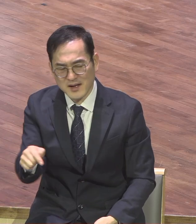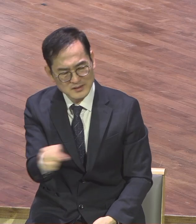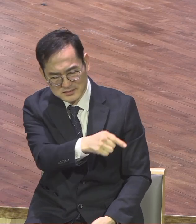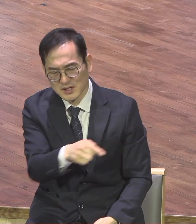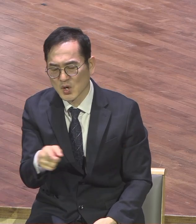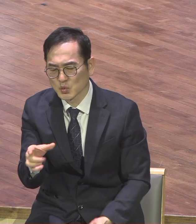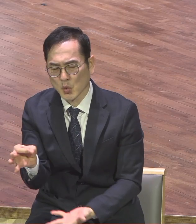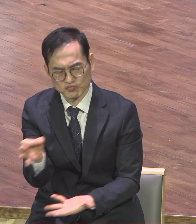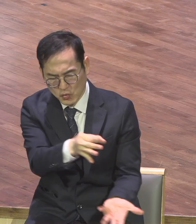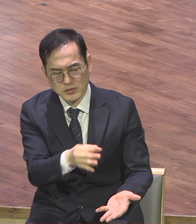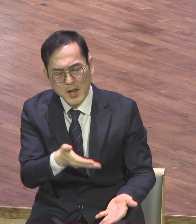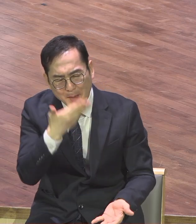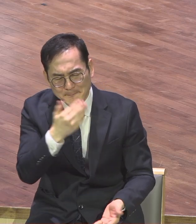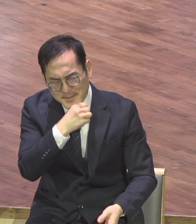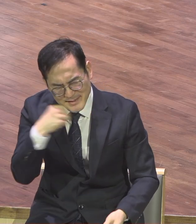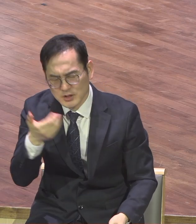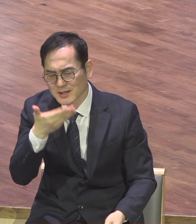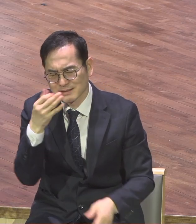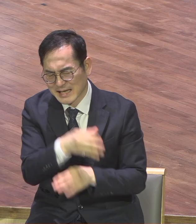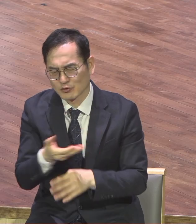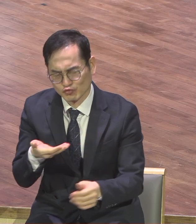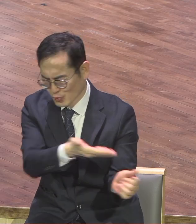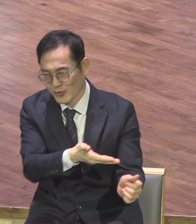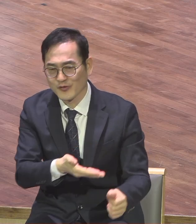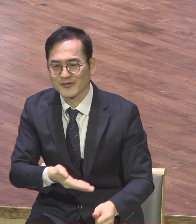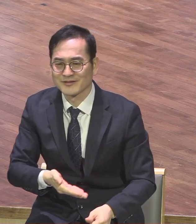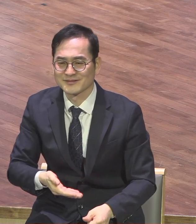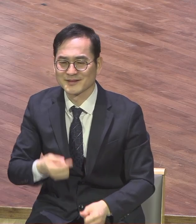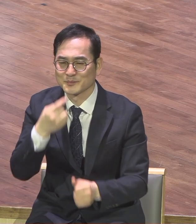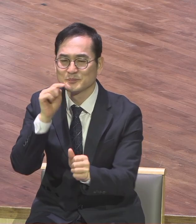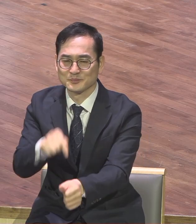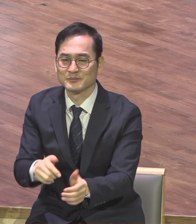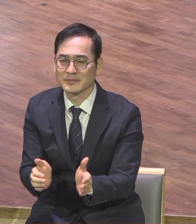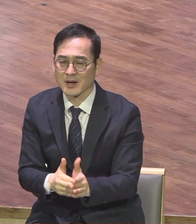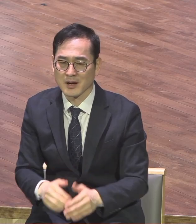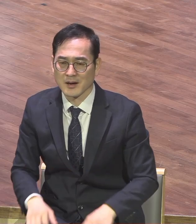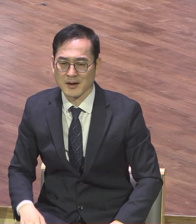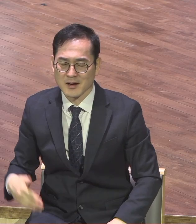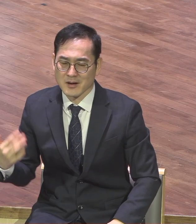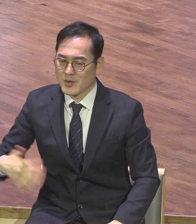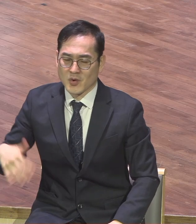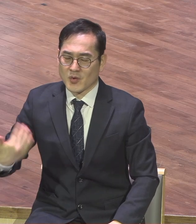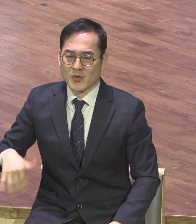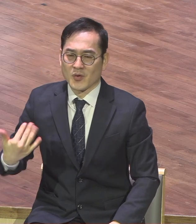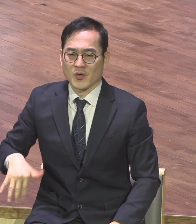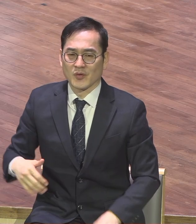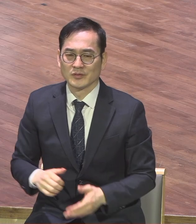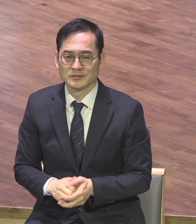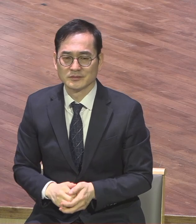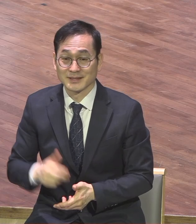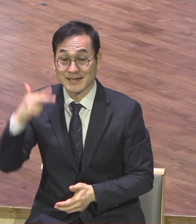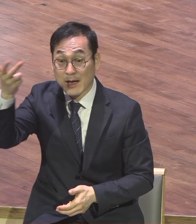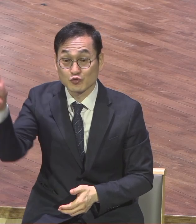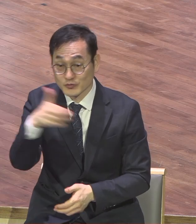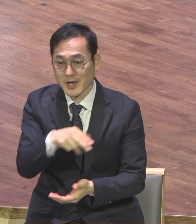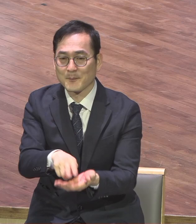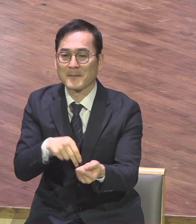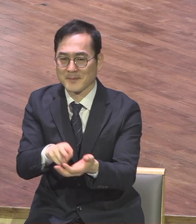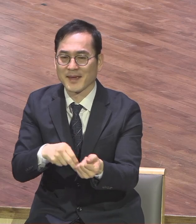완벽하게 만들었어요 이걸 이제 다음주 판매합니다 아마 금방 없어질 거예요